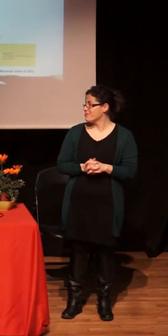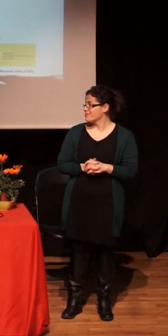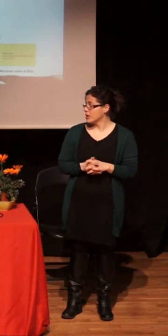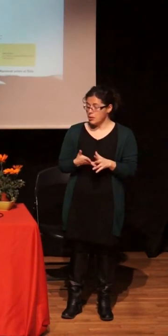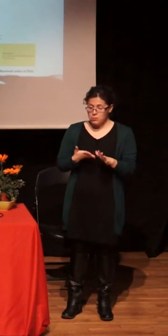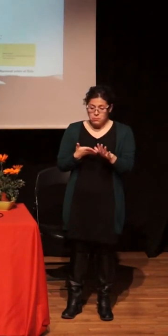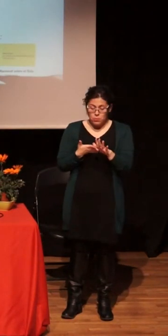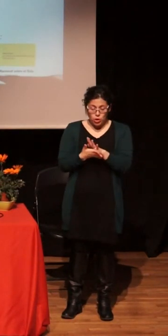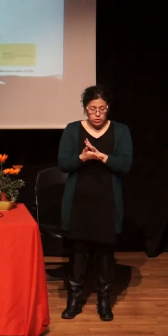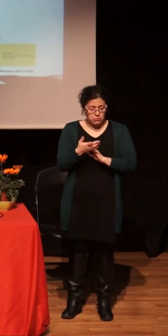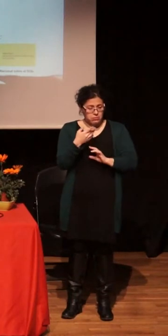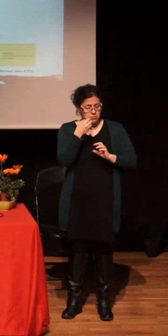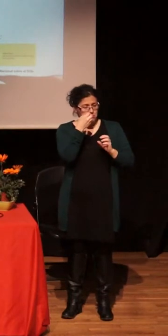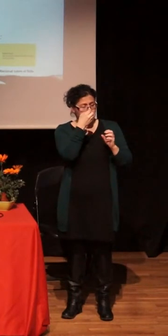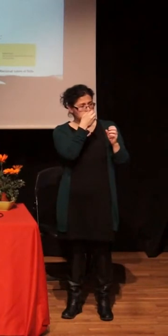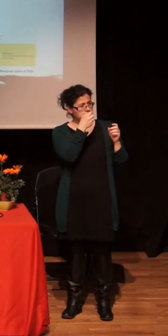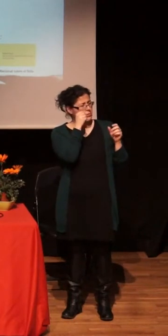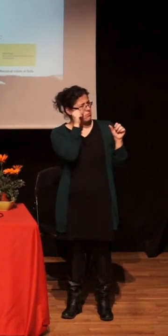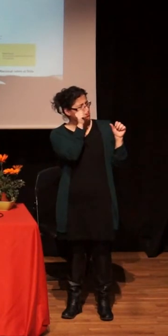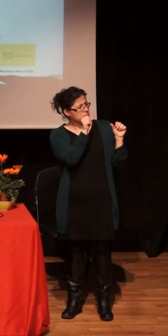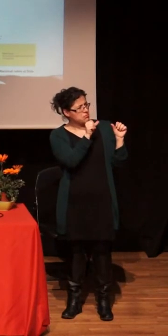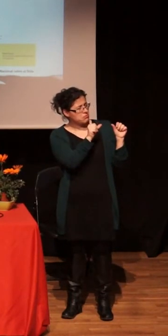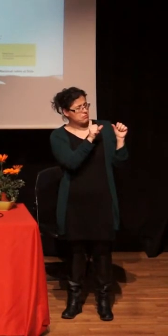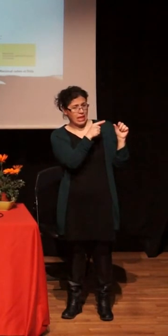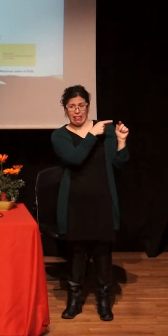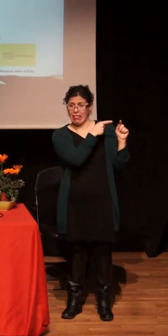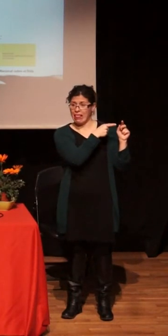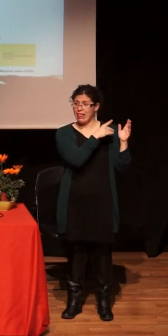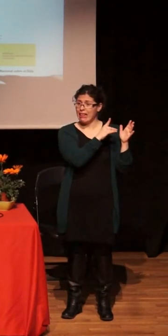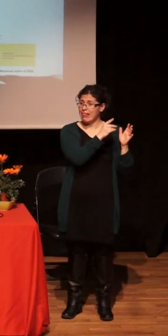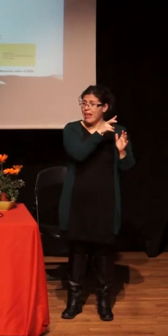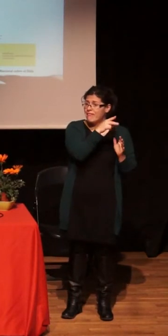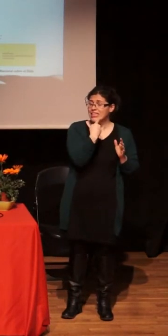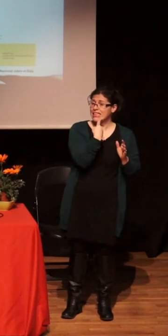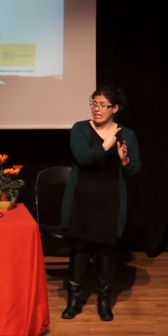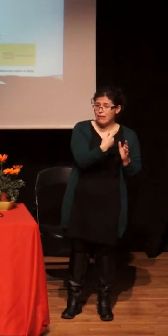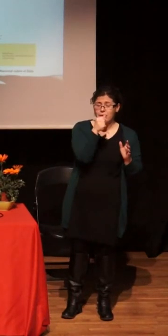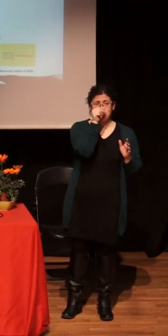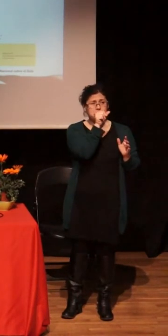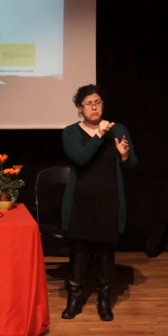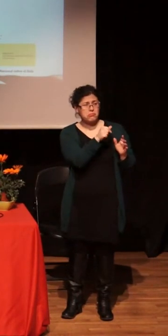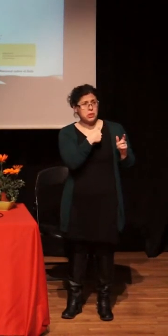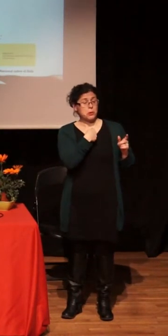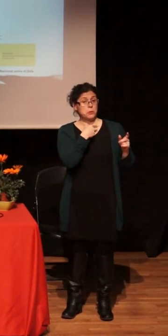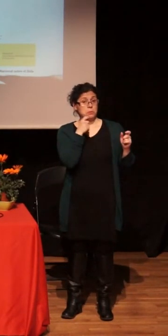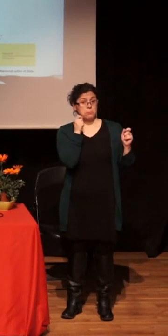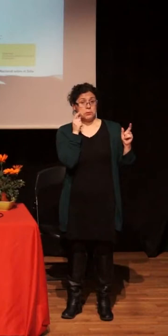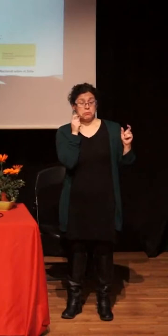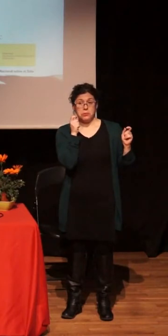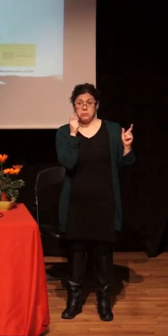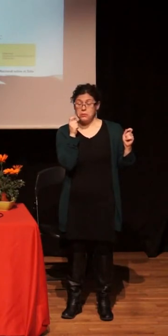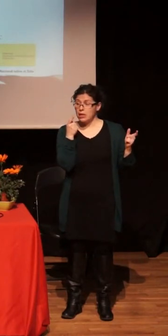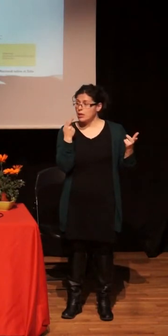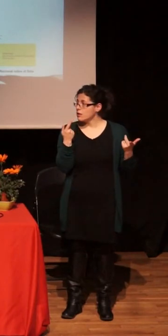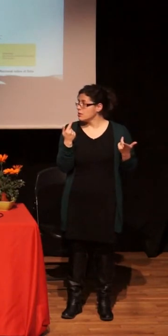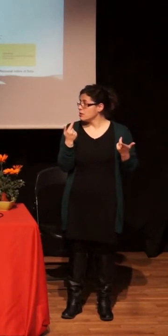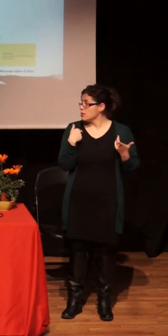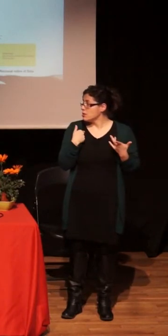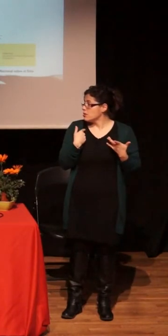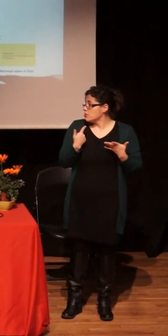de lo que ha dicho David, me ha llamado la atención y también me parece que tú… Yo no sé